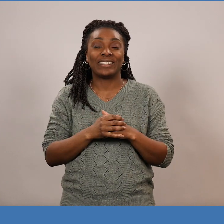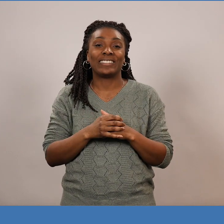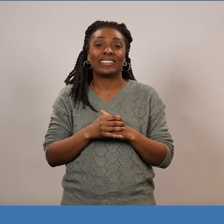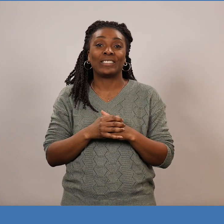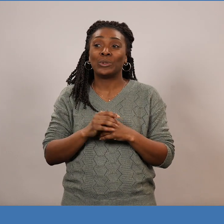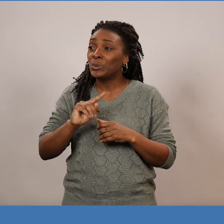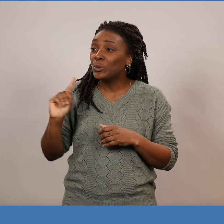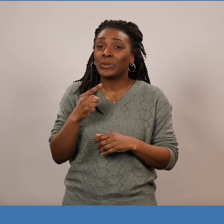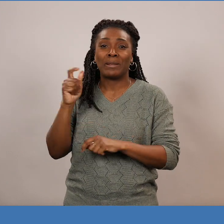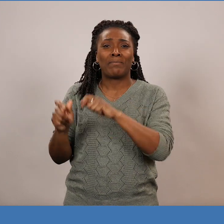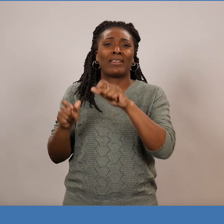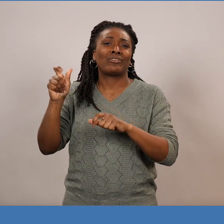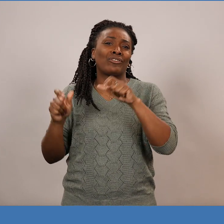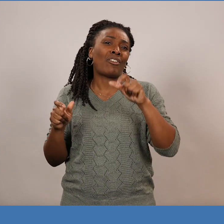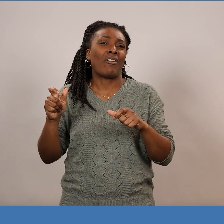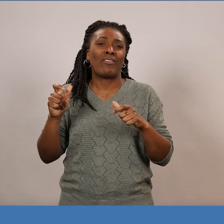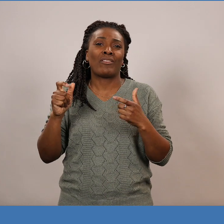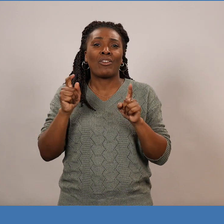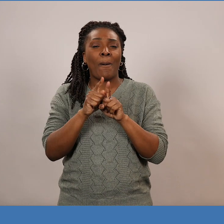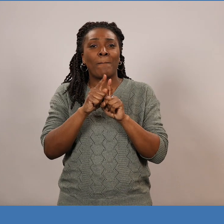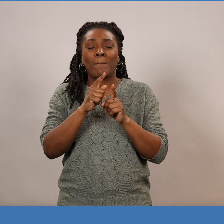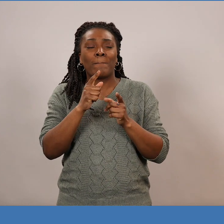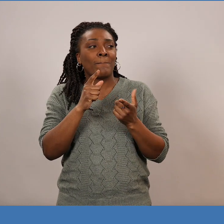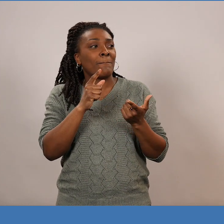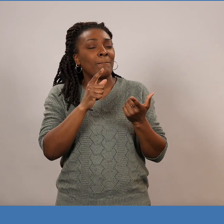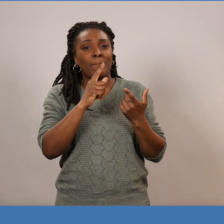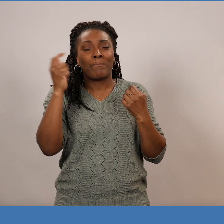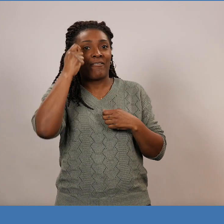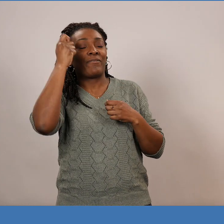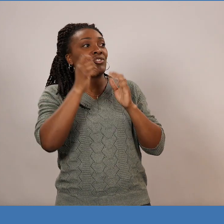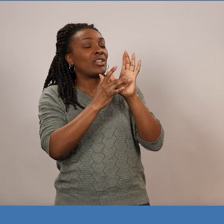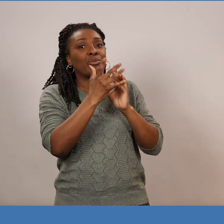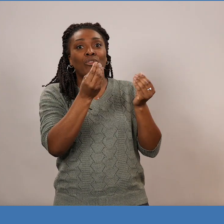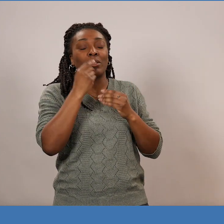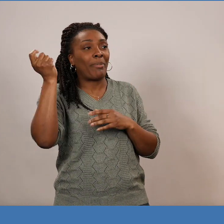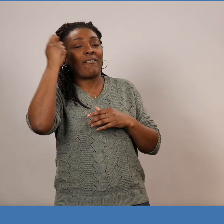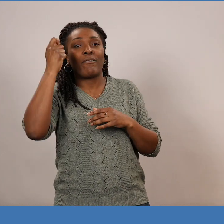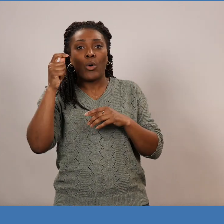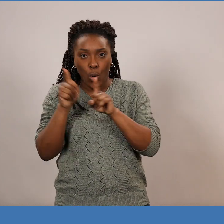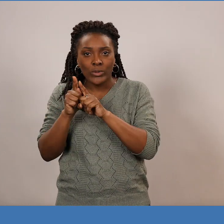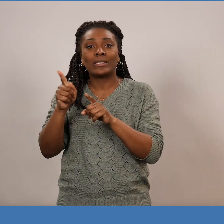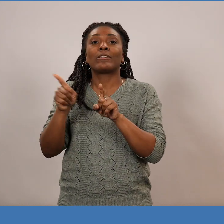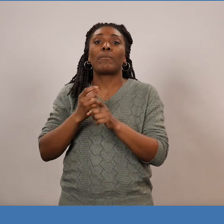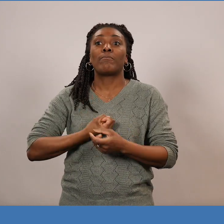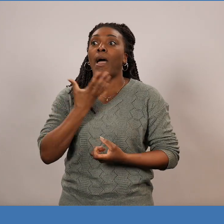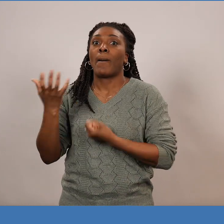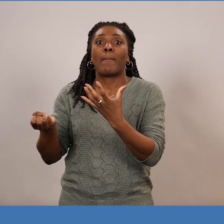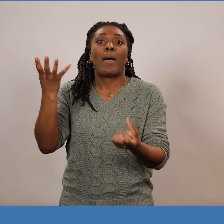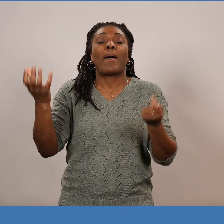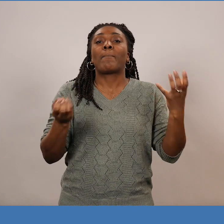saints qui avaient été marqués par lui, sont aussi sortis du tombeau. Ils sont rentrés dans la ville.